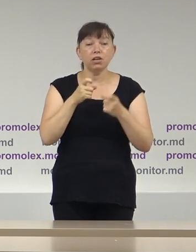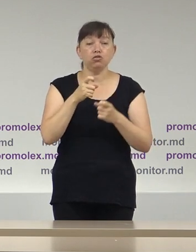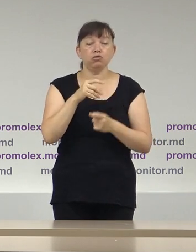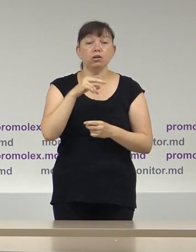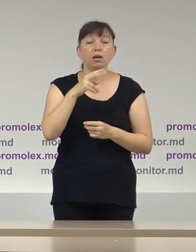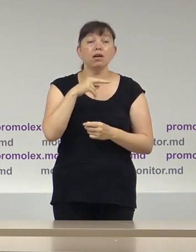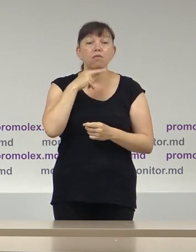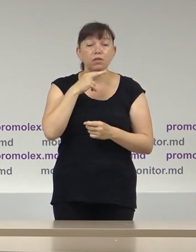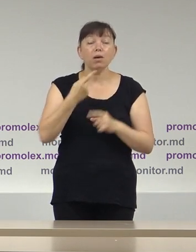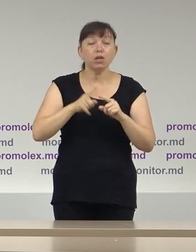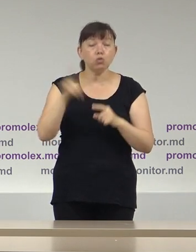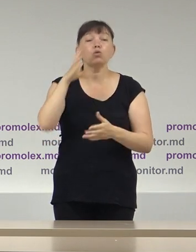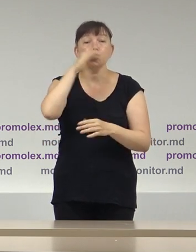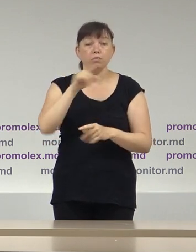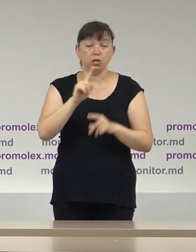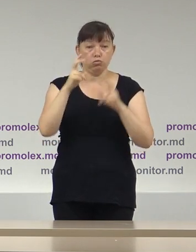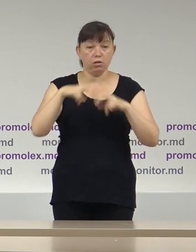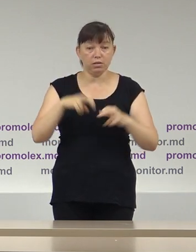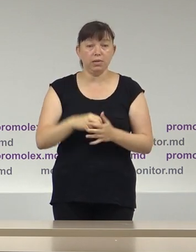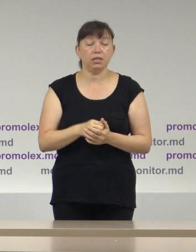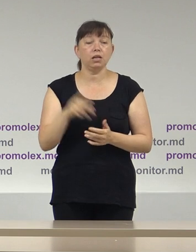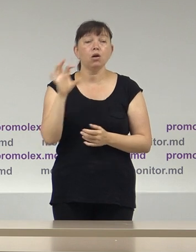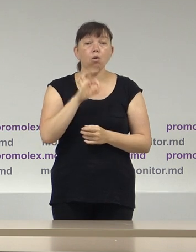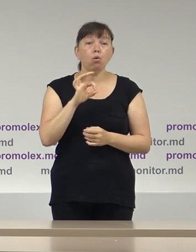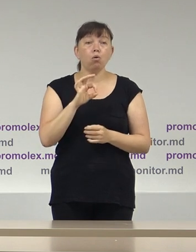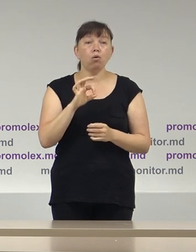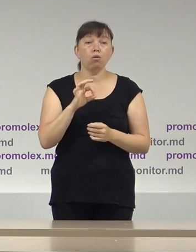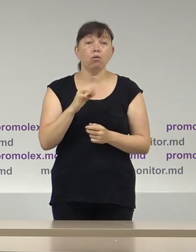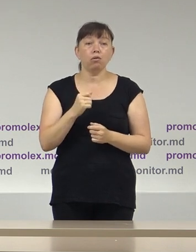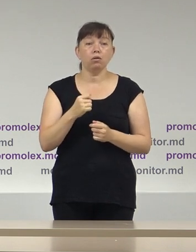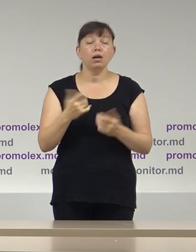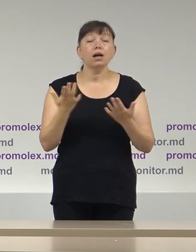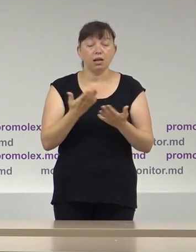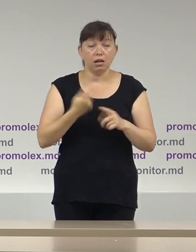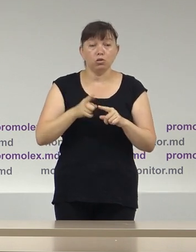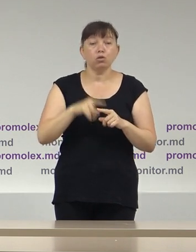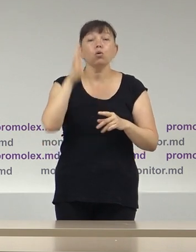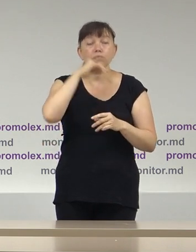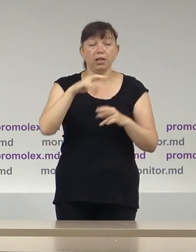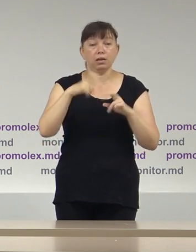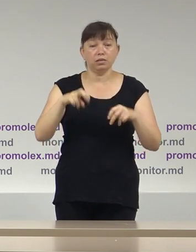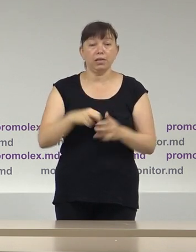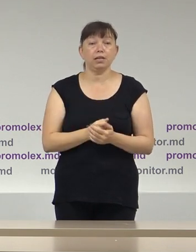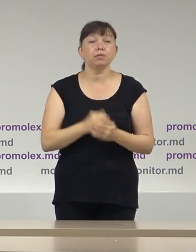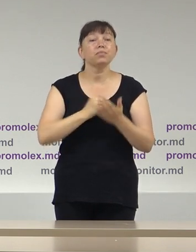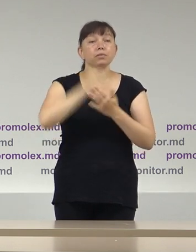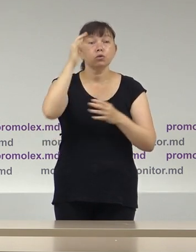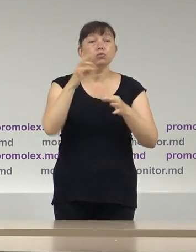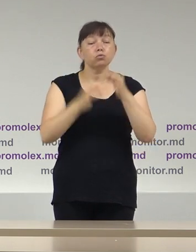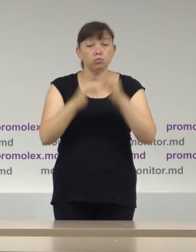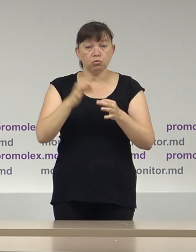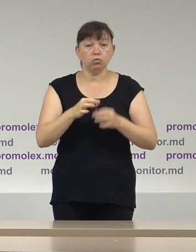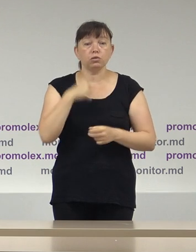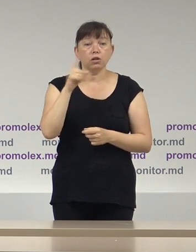Curtea Constițională, cu referință la sesizările pe care le-a examinat. Deci Curtea a explicat că